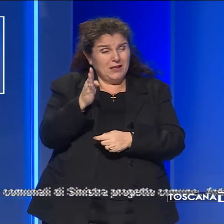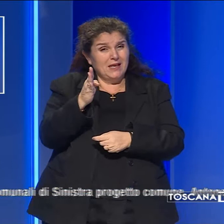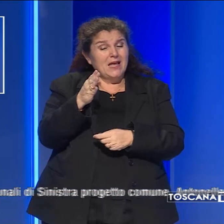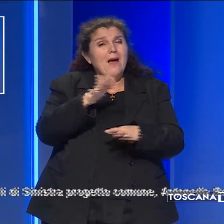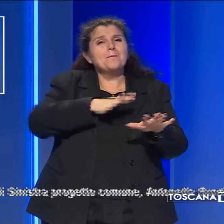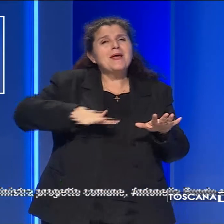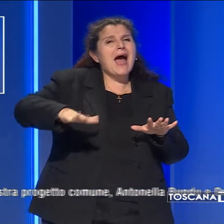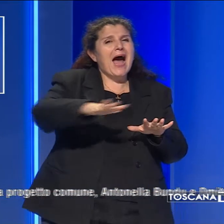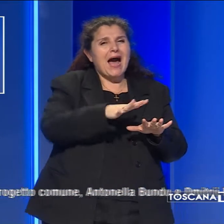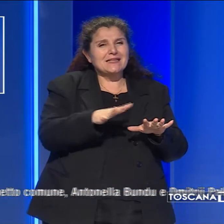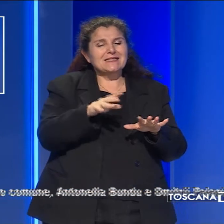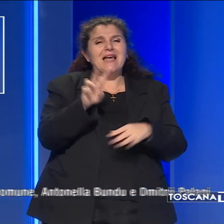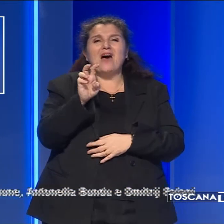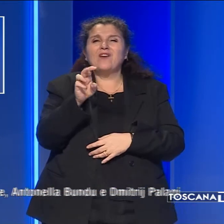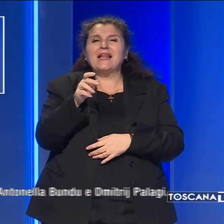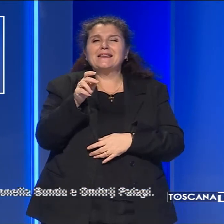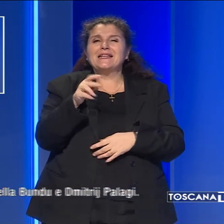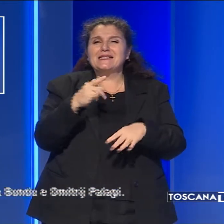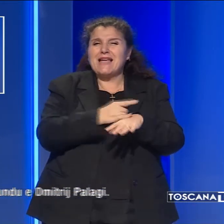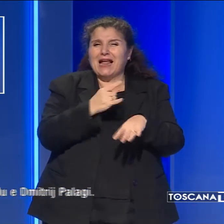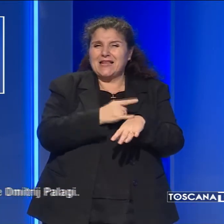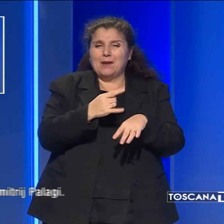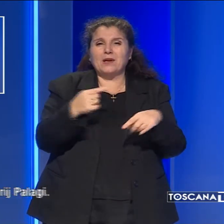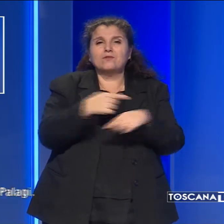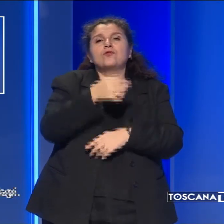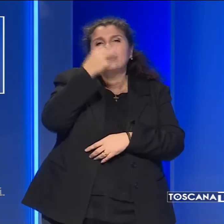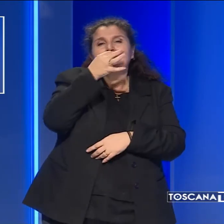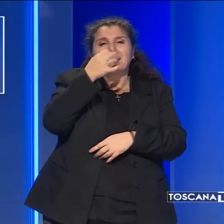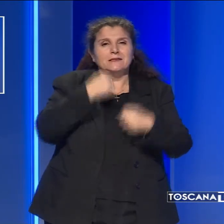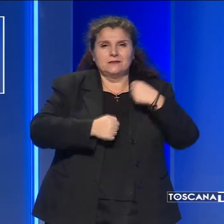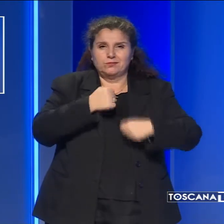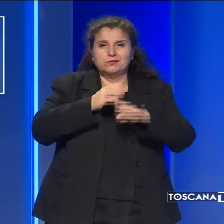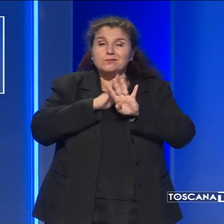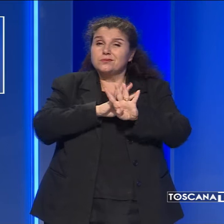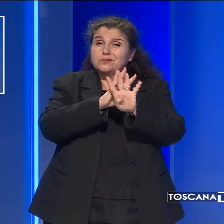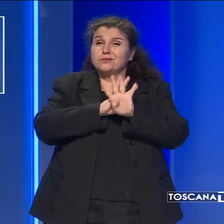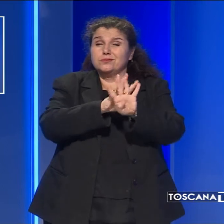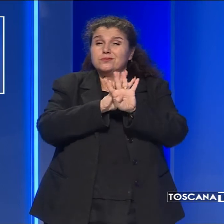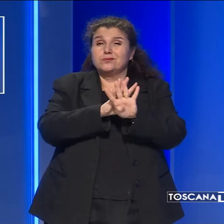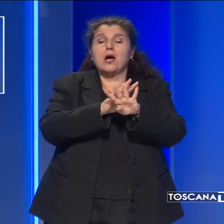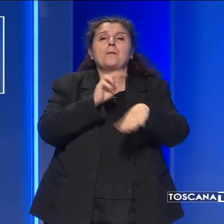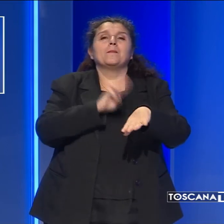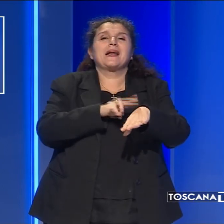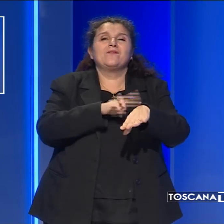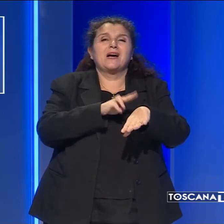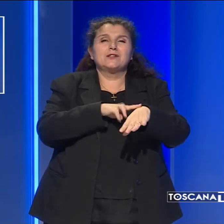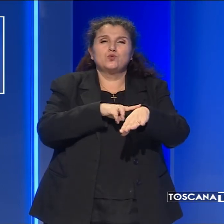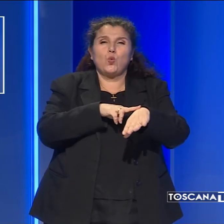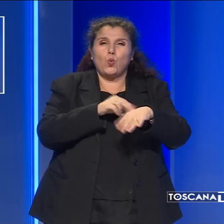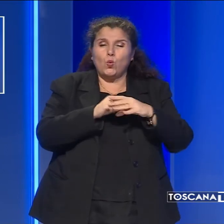Piazza 20 Settembre e a Firenze il presidio è stato organizzato davanti alla Prefettura,